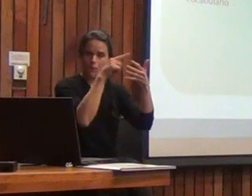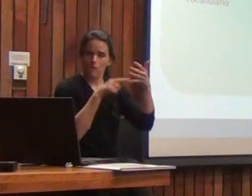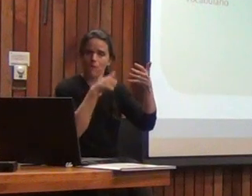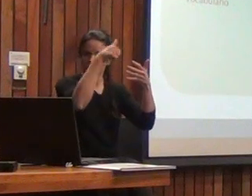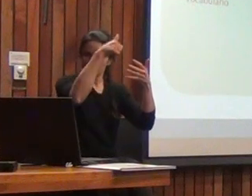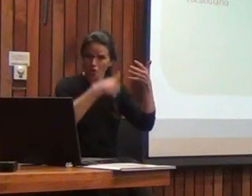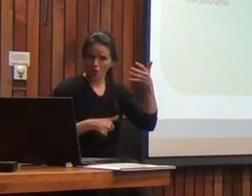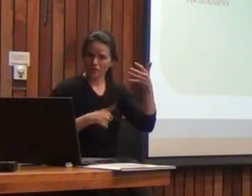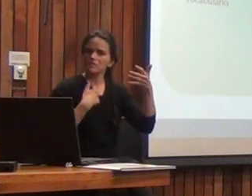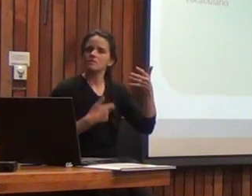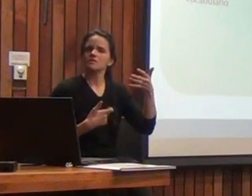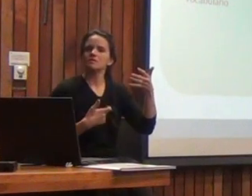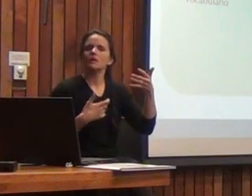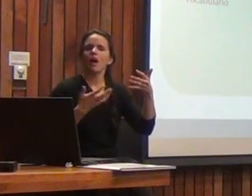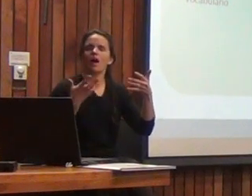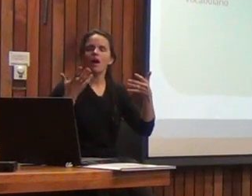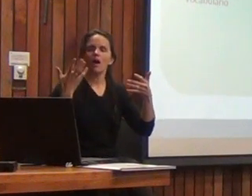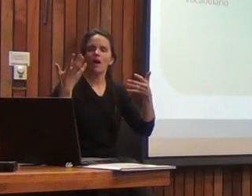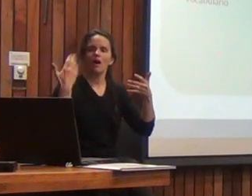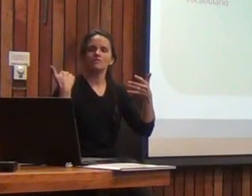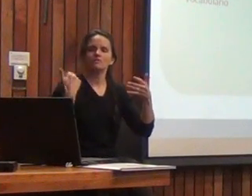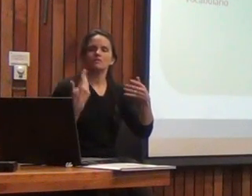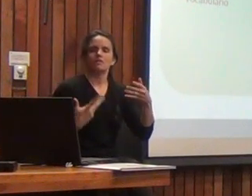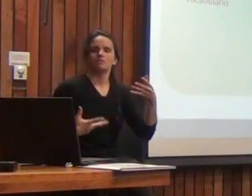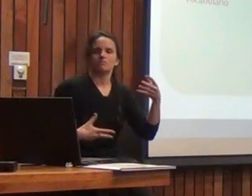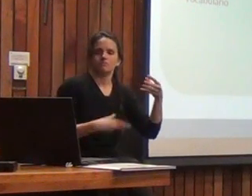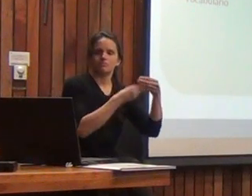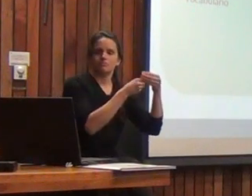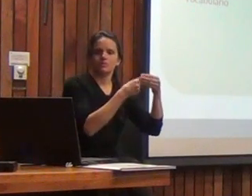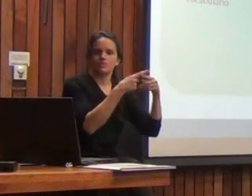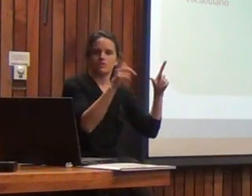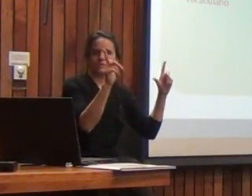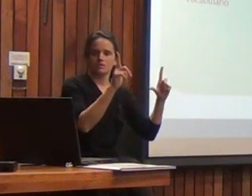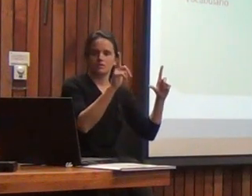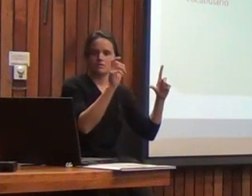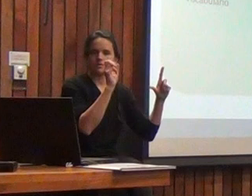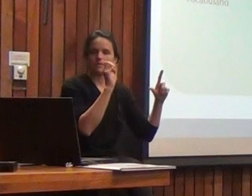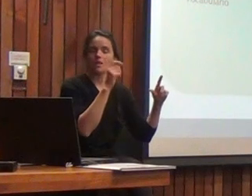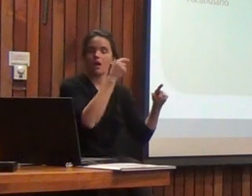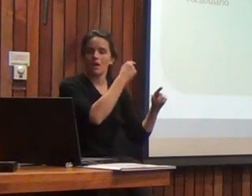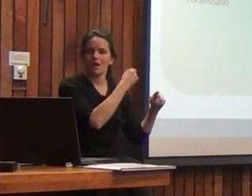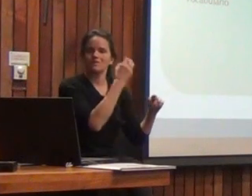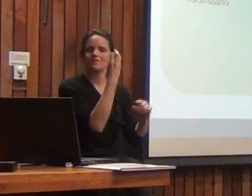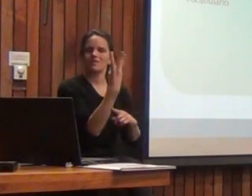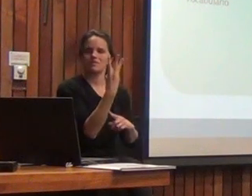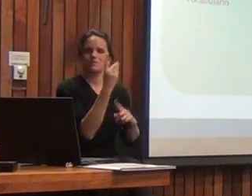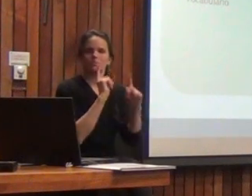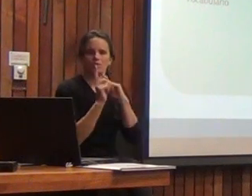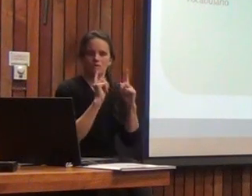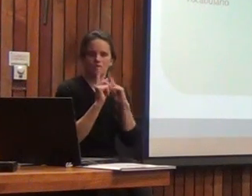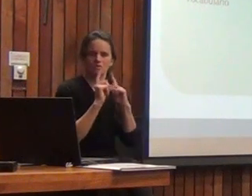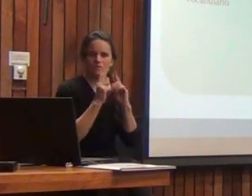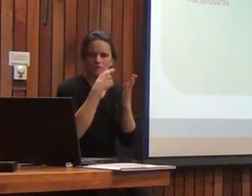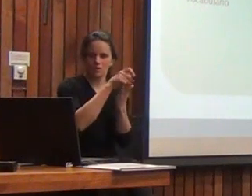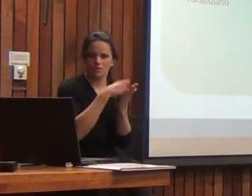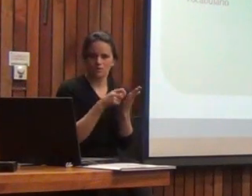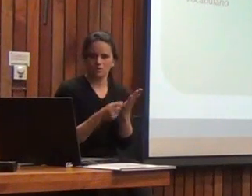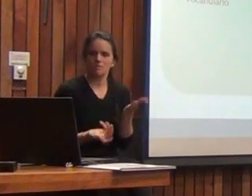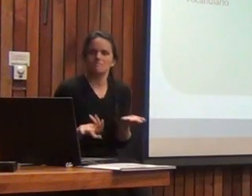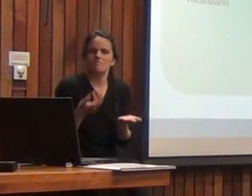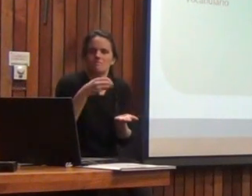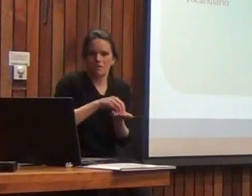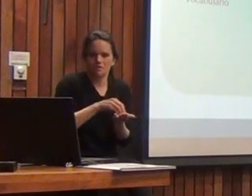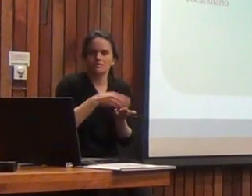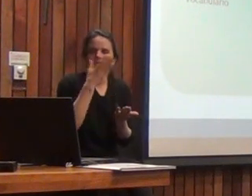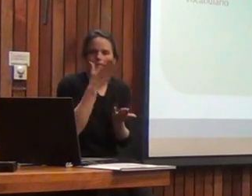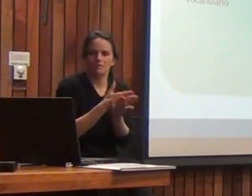todas ellas estaban incluidas en la diapositiva anterior. Acá hay solamente tres pruebas adicionales que uno